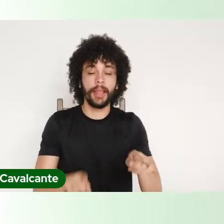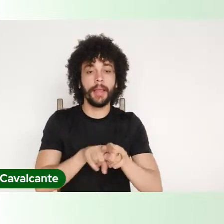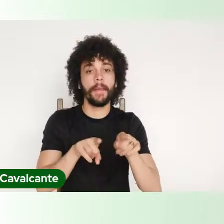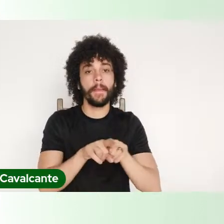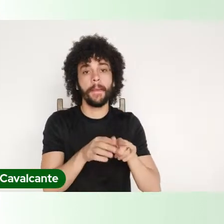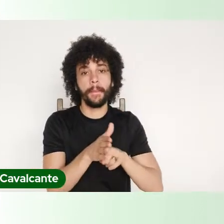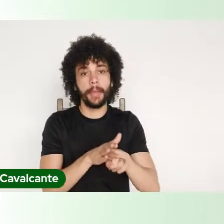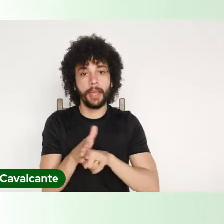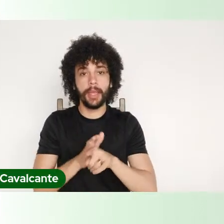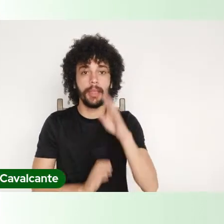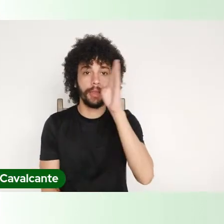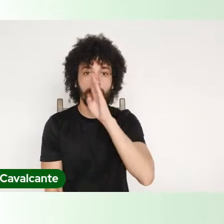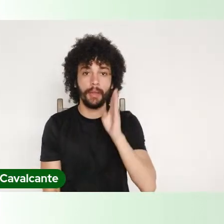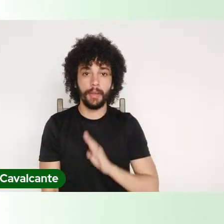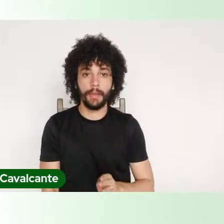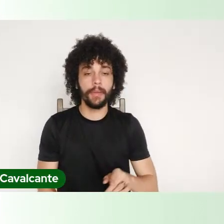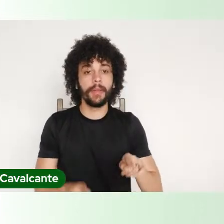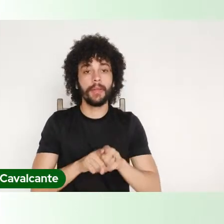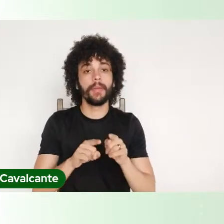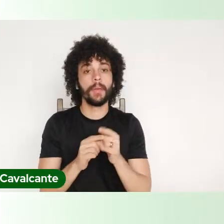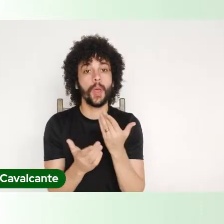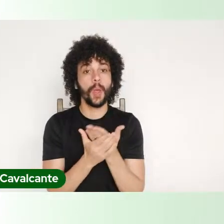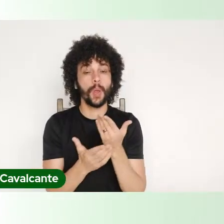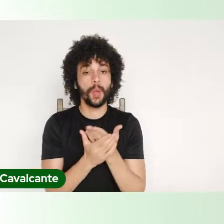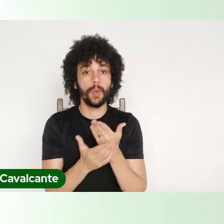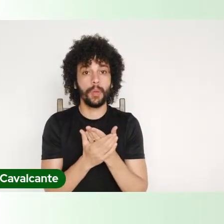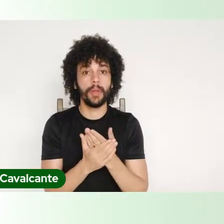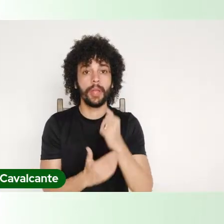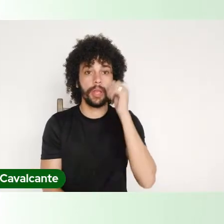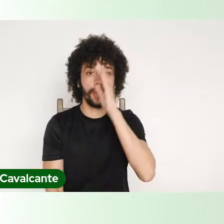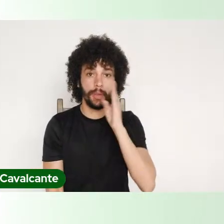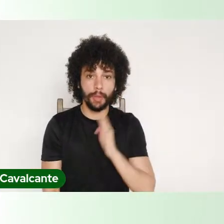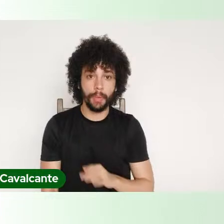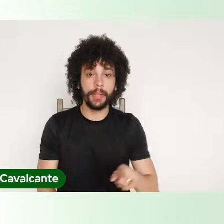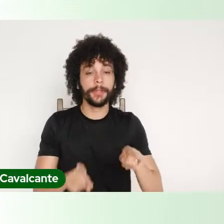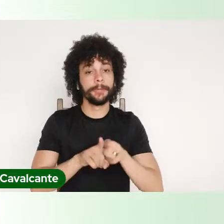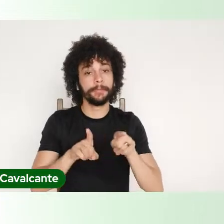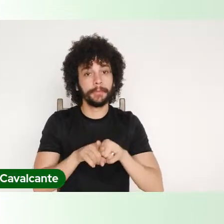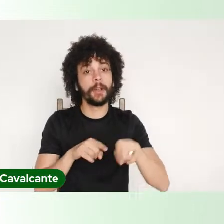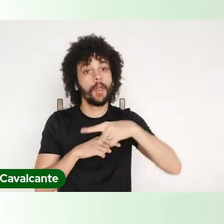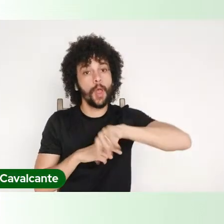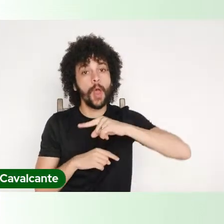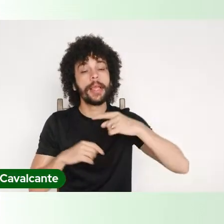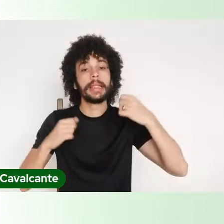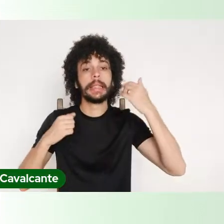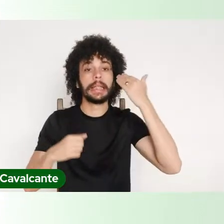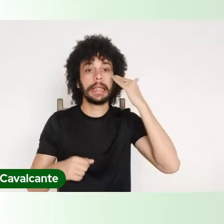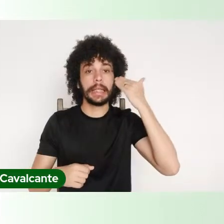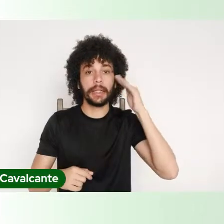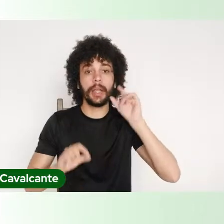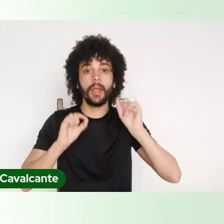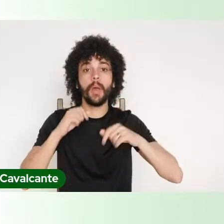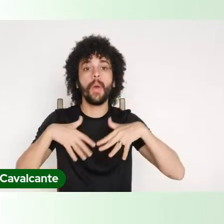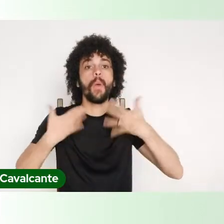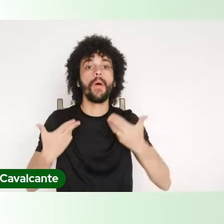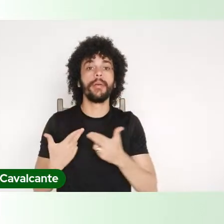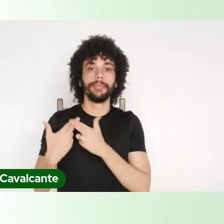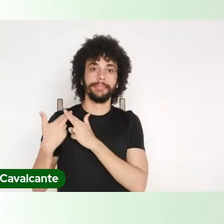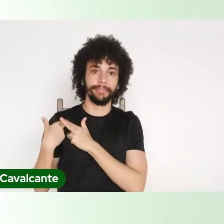brasileiros, os estudantes brasileiros das universidades entendam qual o seu papel,